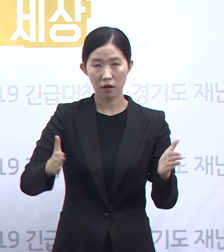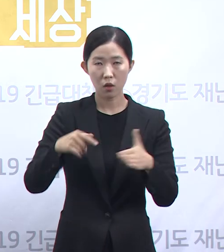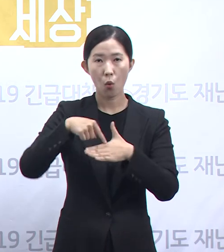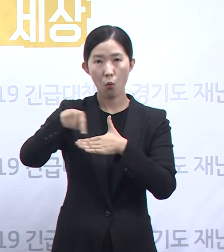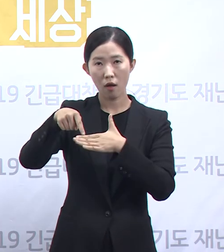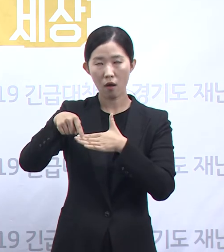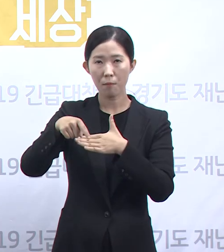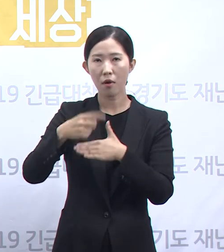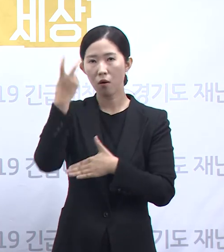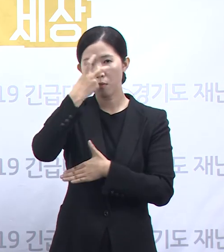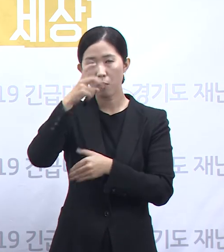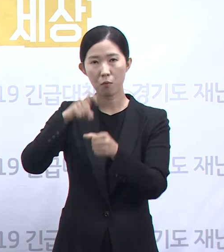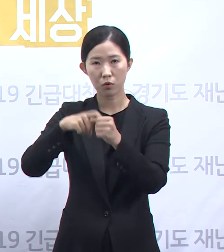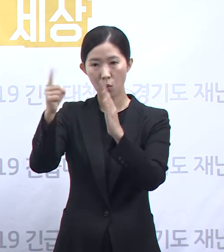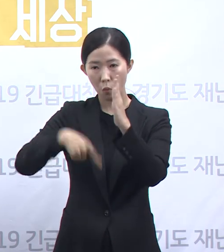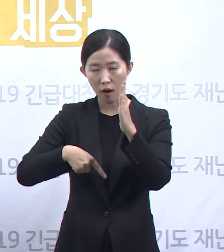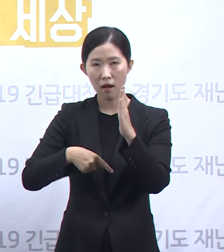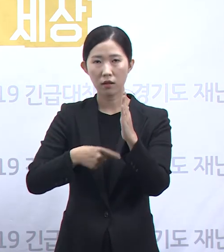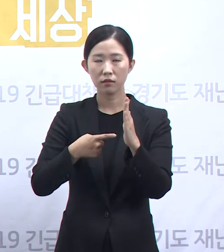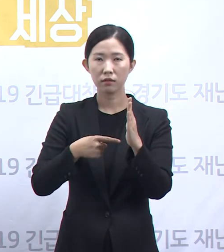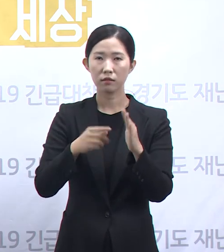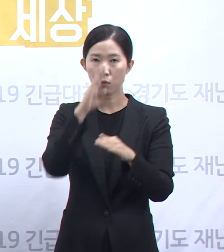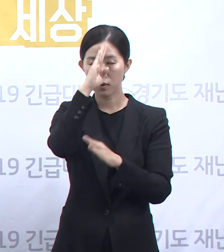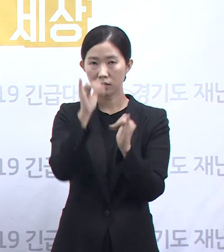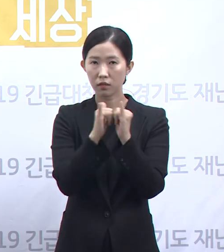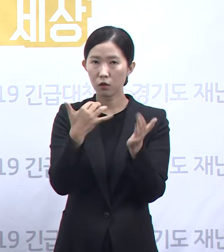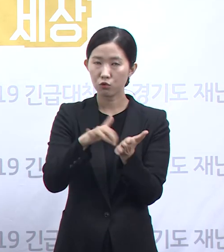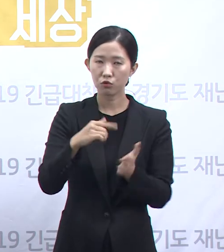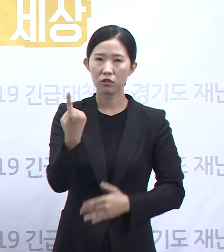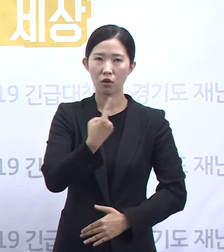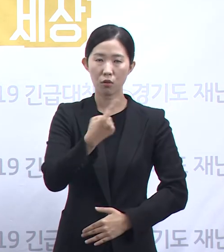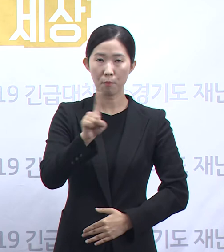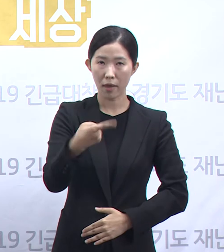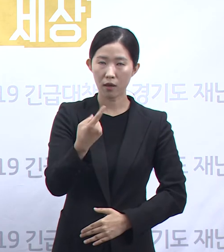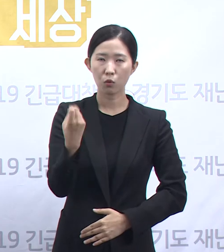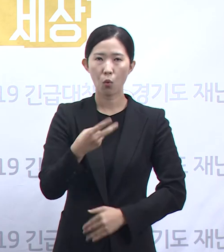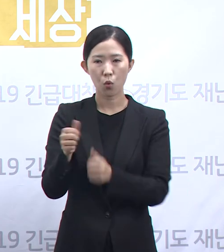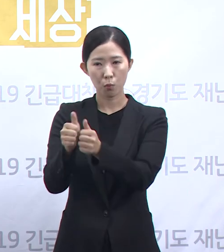,129명 및 동행보호자에 대한 전수검사를 할 예정입니다.